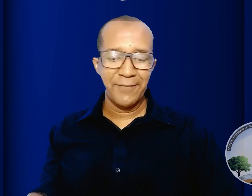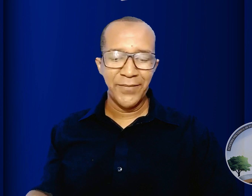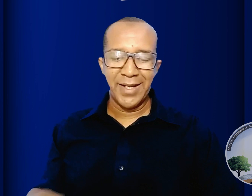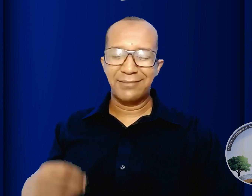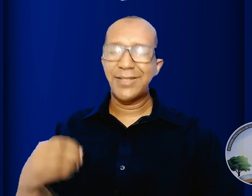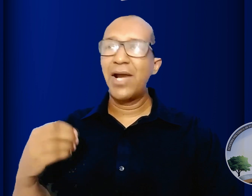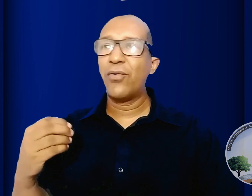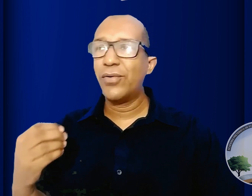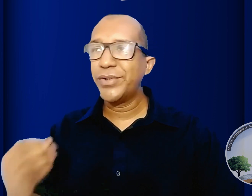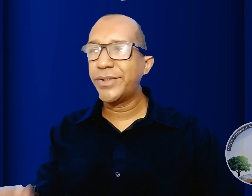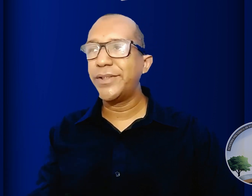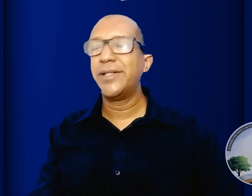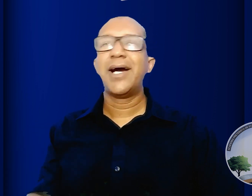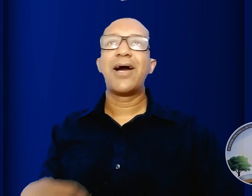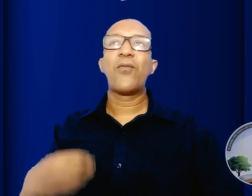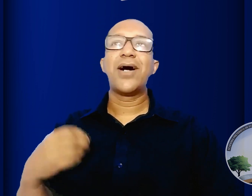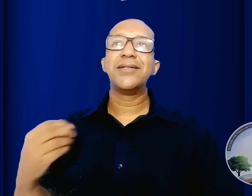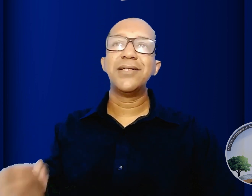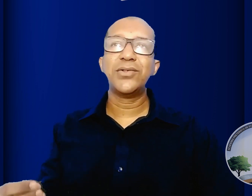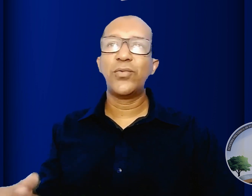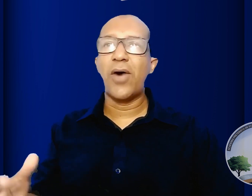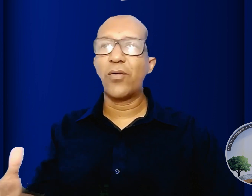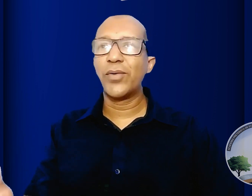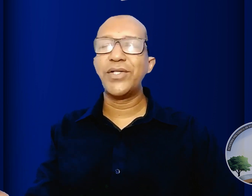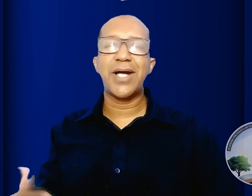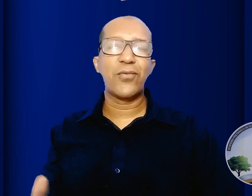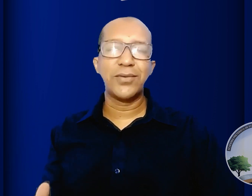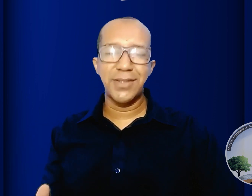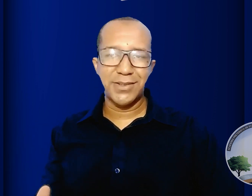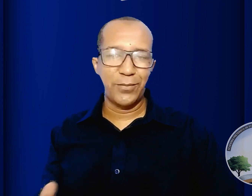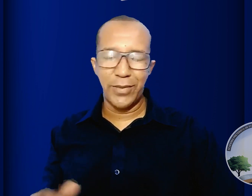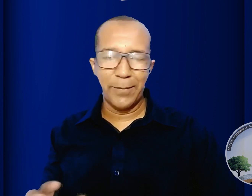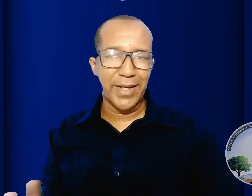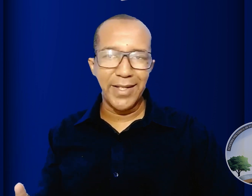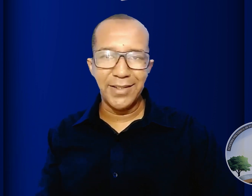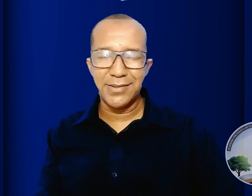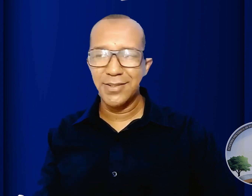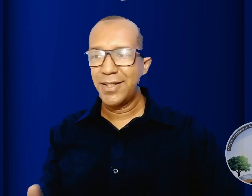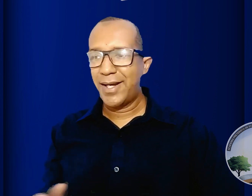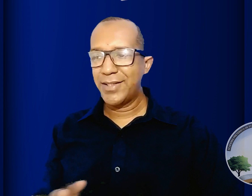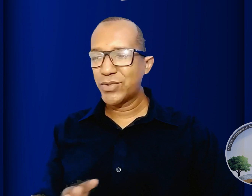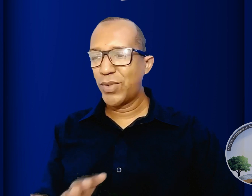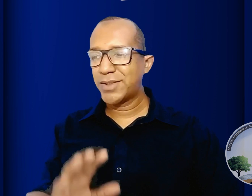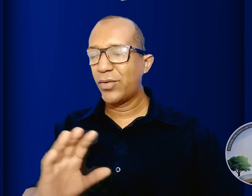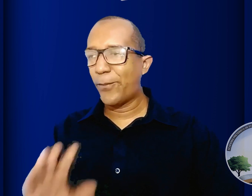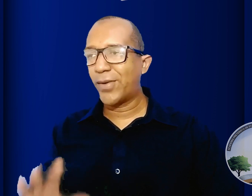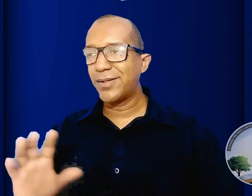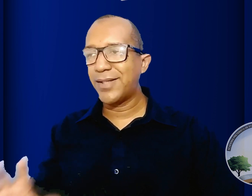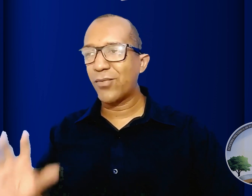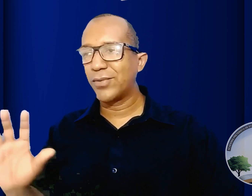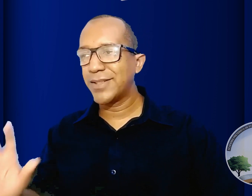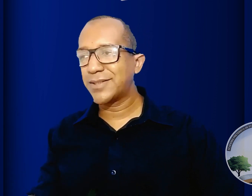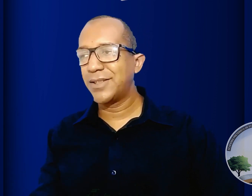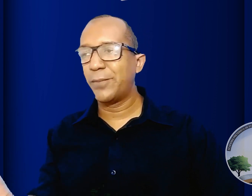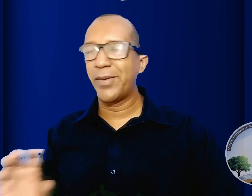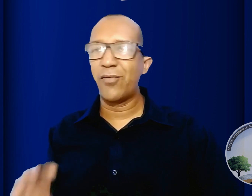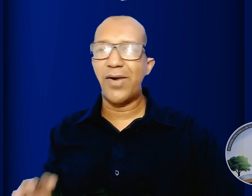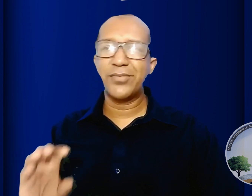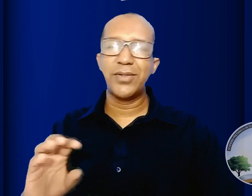até hoje aguardando algo que já aconteceu porque para eles a ressurreição não pode ter acontecido pelo fato de